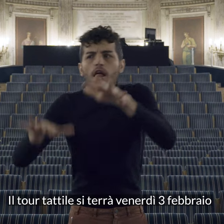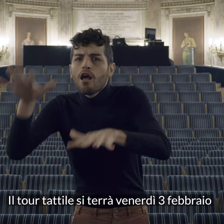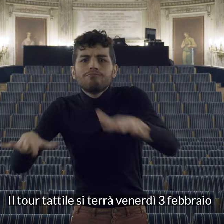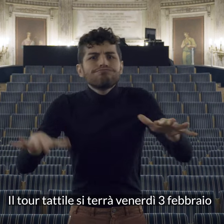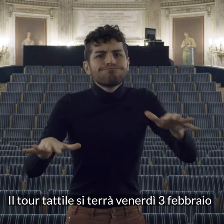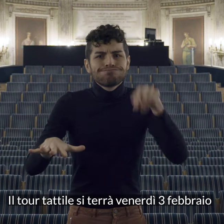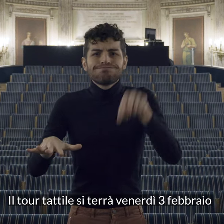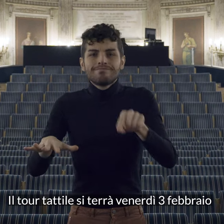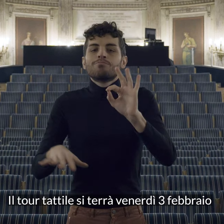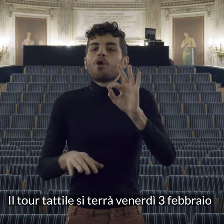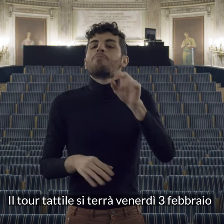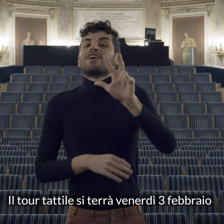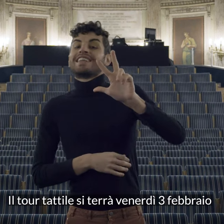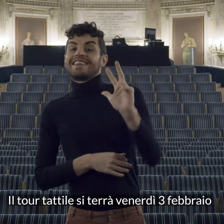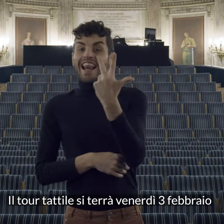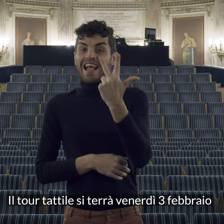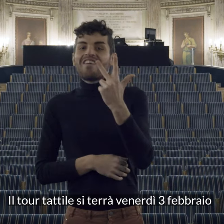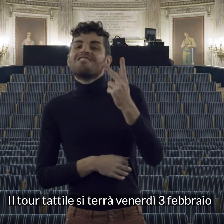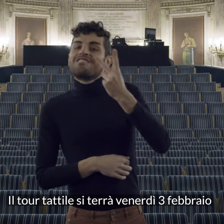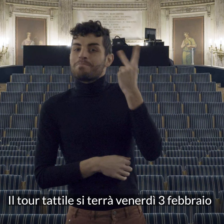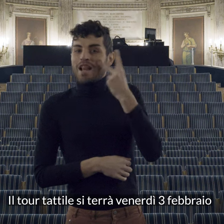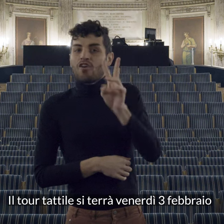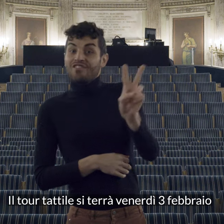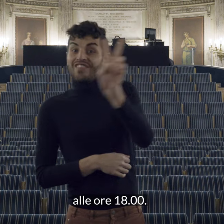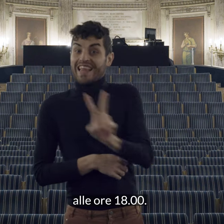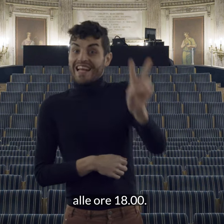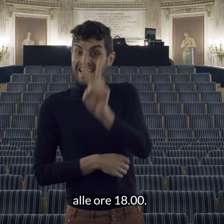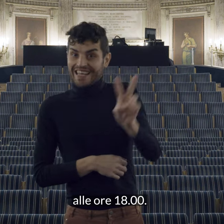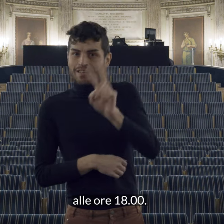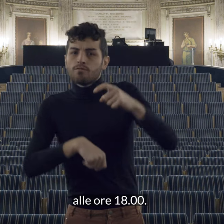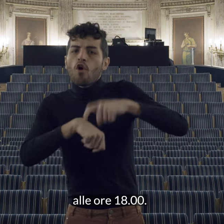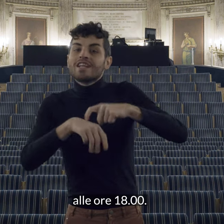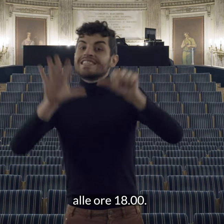tattile si terrà venerdì 3 febbraio alle ore 18